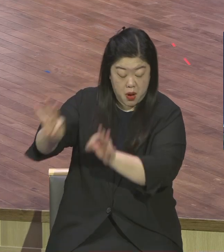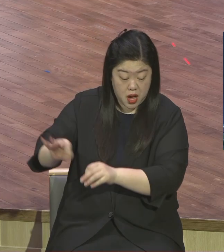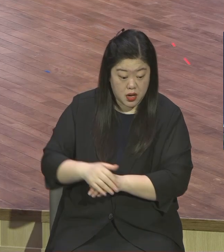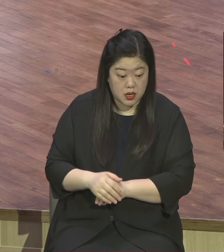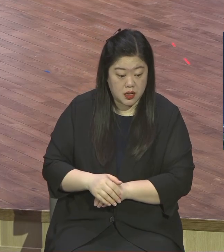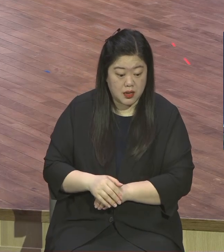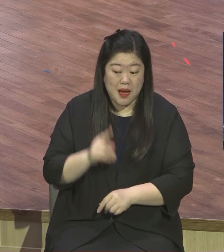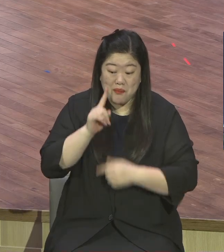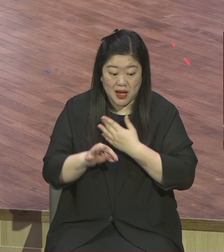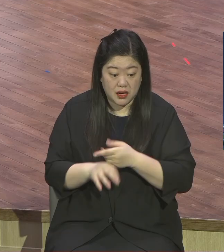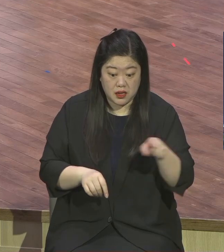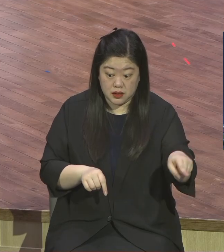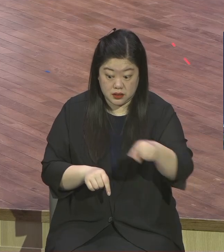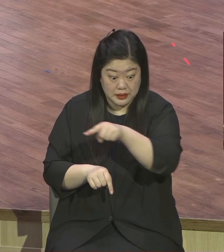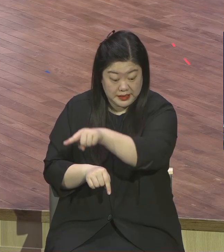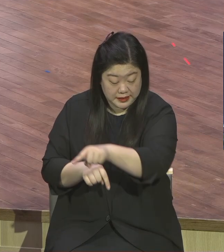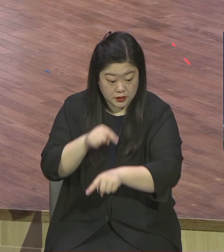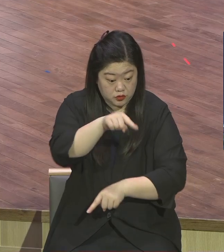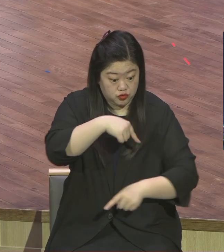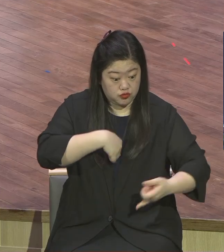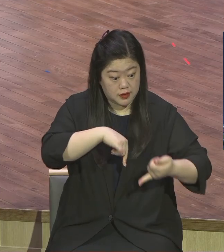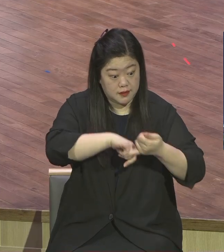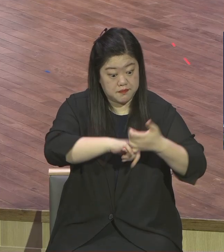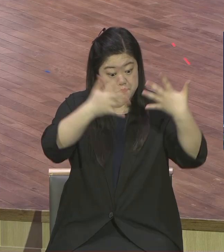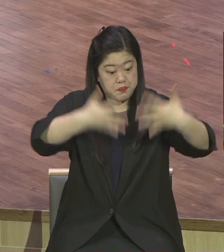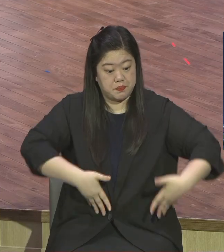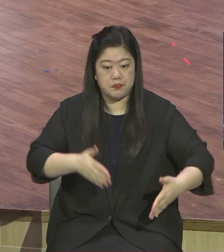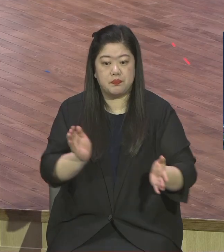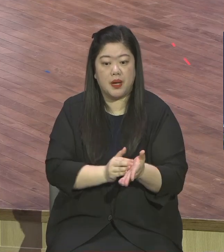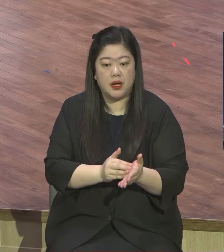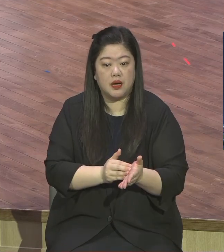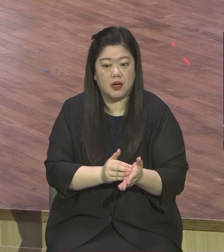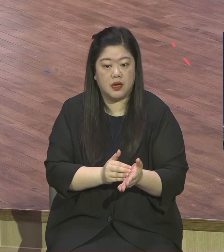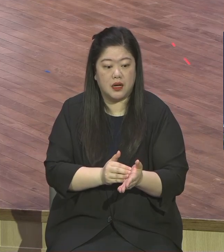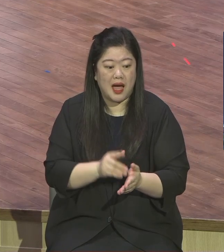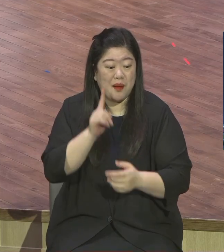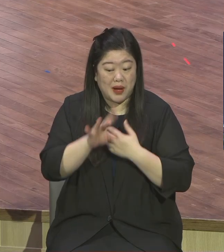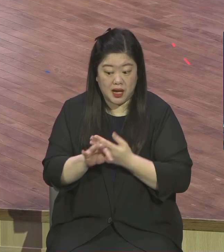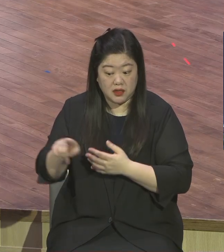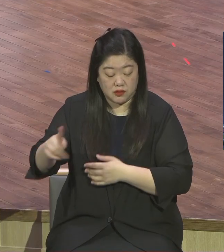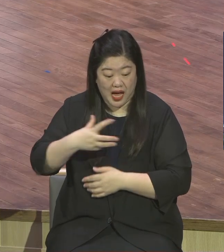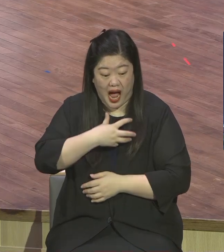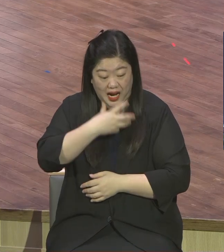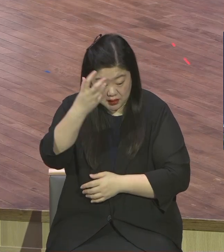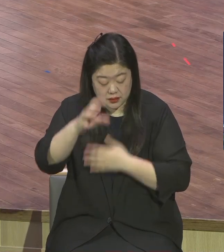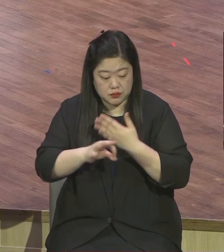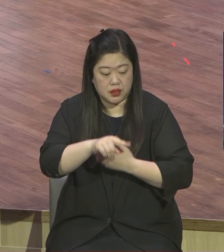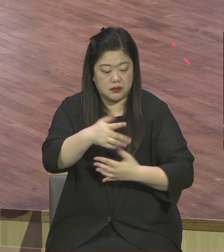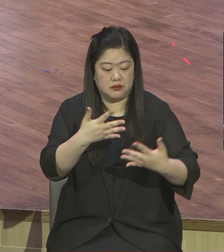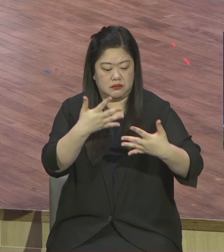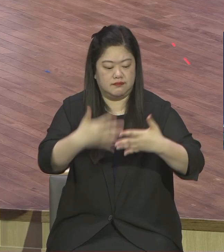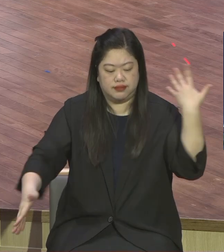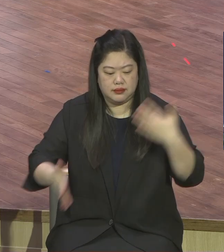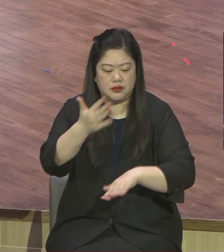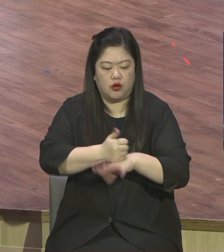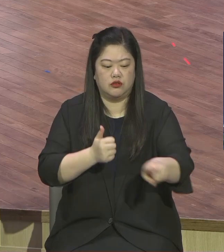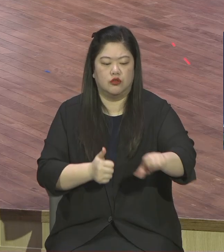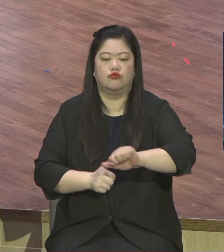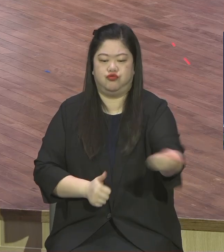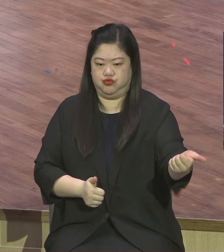사단이 이 귀신이 이 사단이 찾아와서 아단과 하와를 유혹해서 먹게 만들 너한테 먹어 먹으면 안